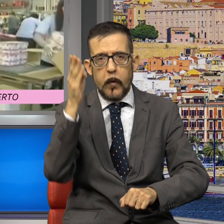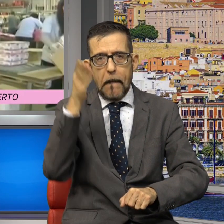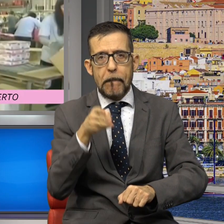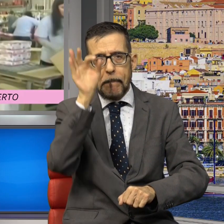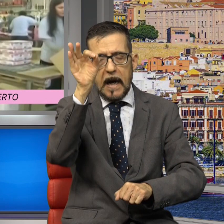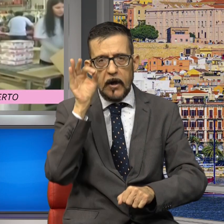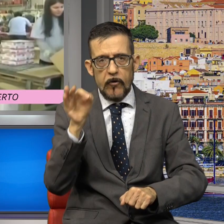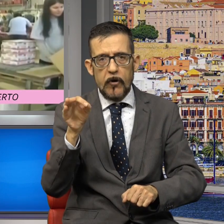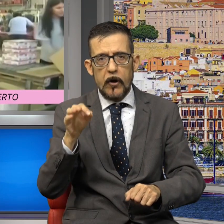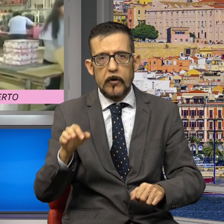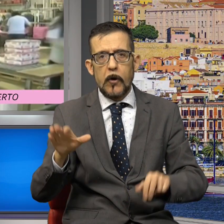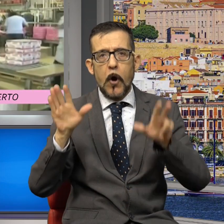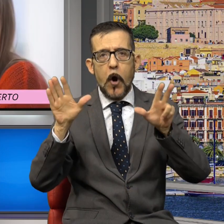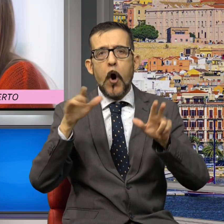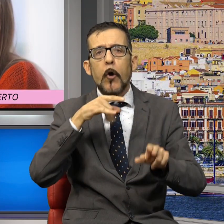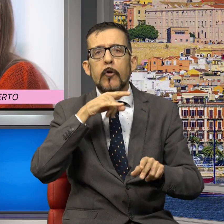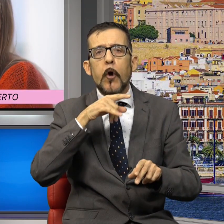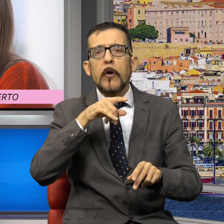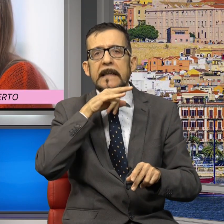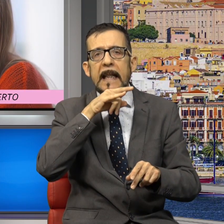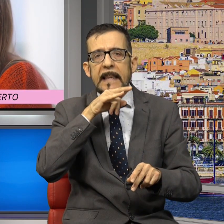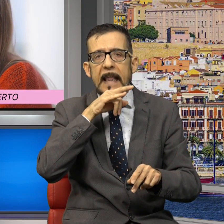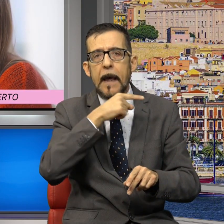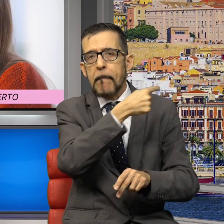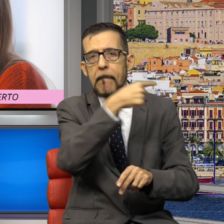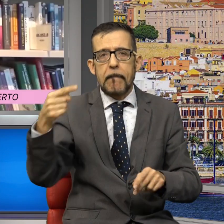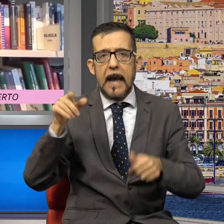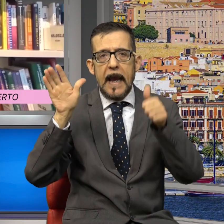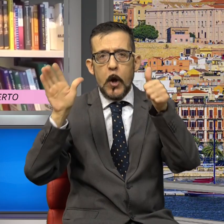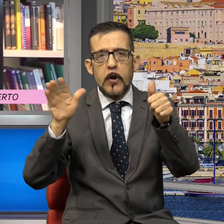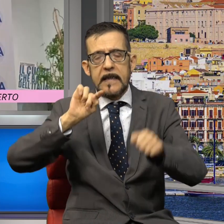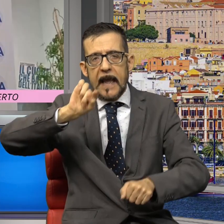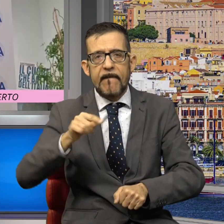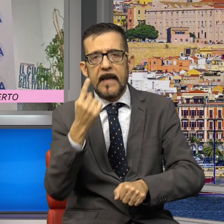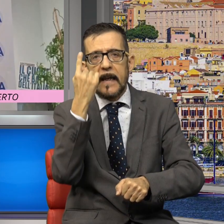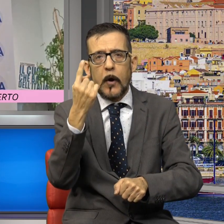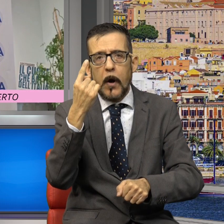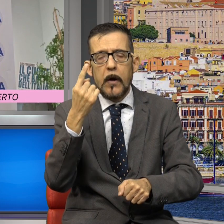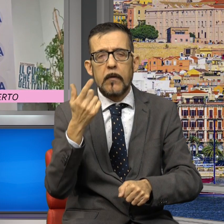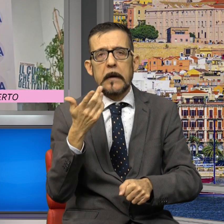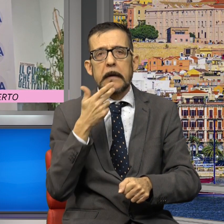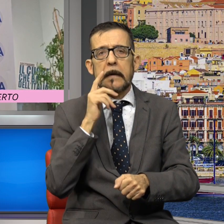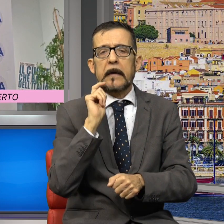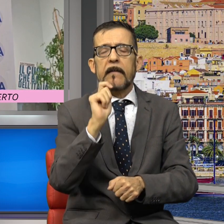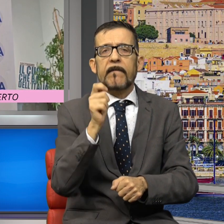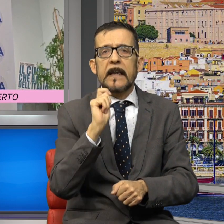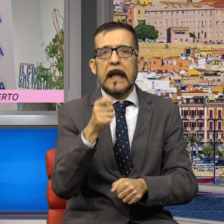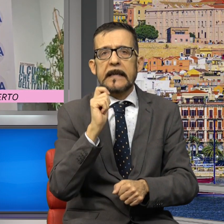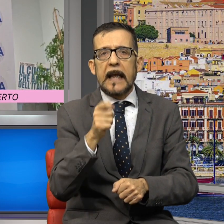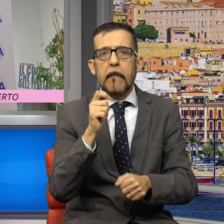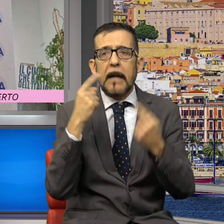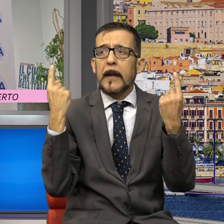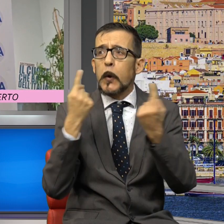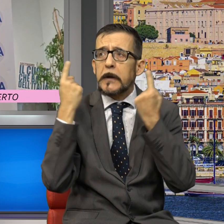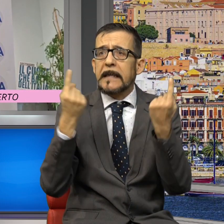settembre e ancora al meno 6,1% a ottobre 2023. Il volume di finanziamento al sistema delle